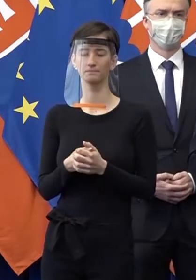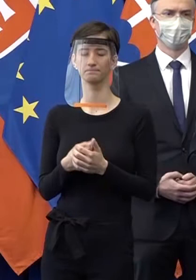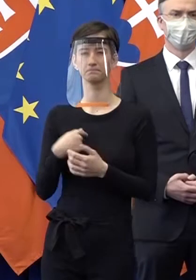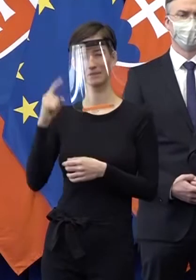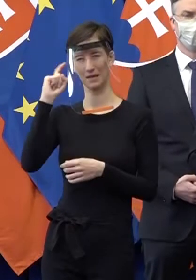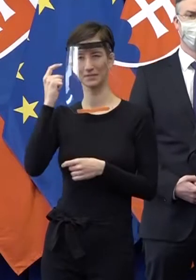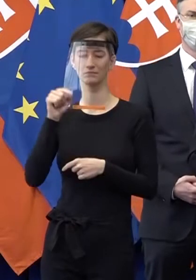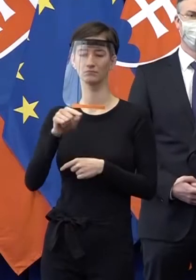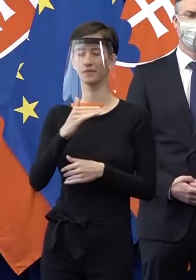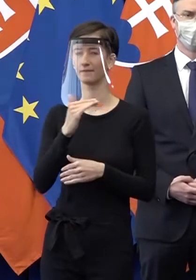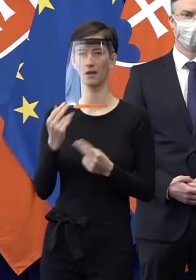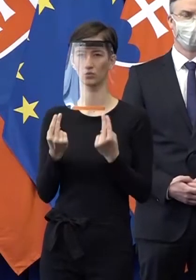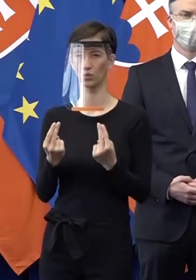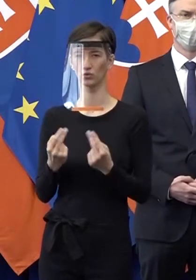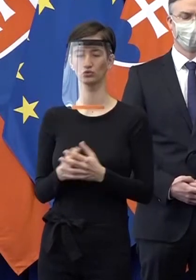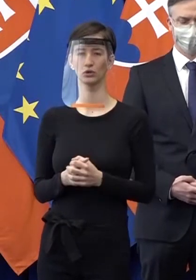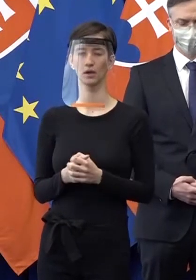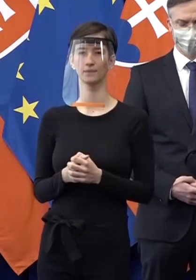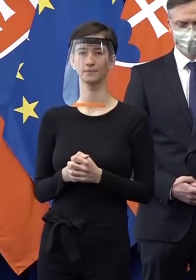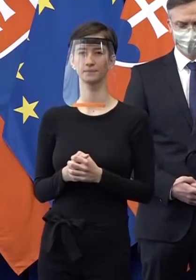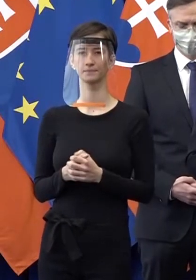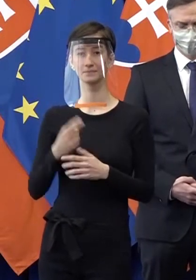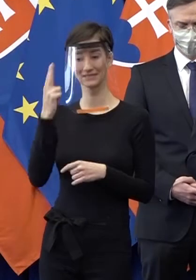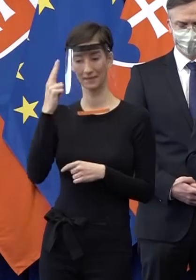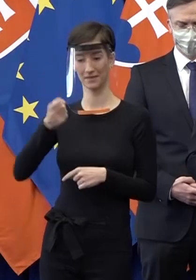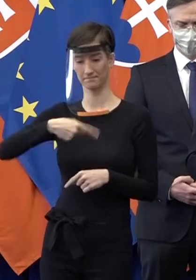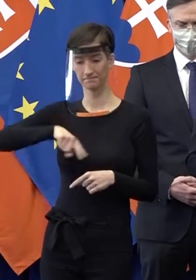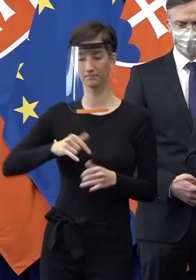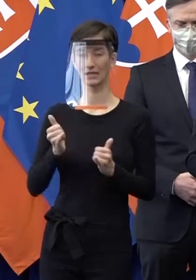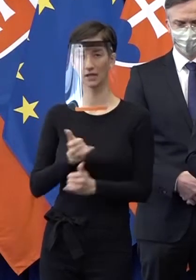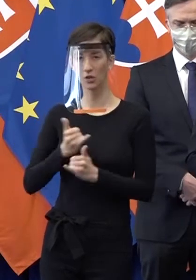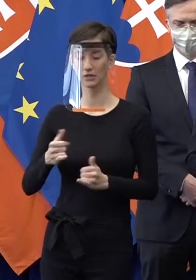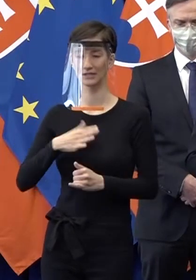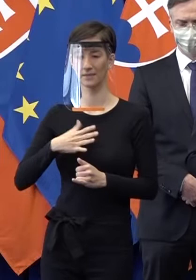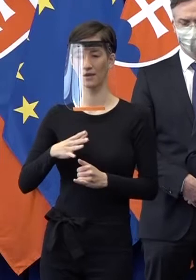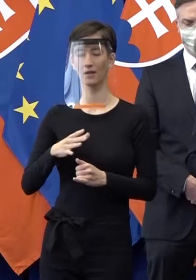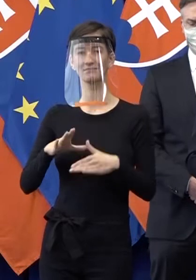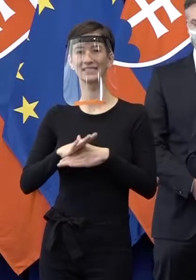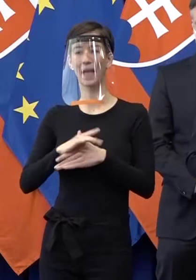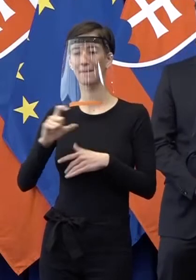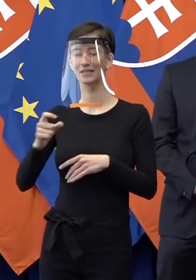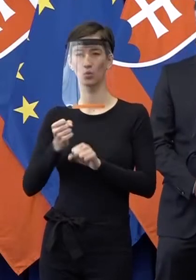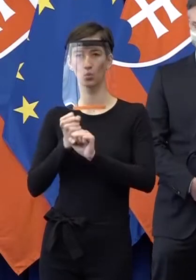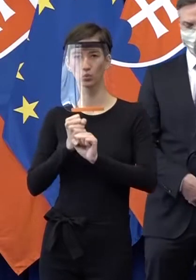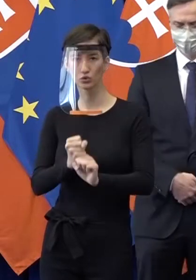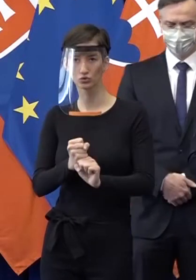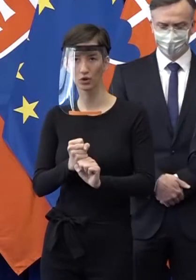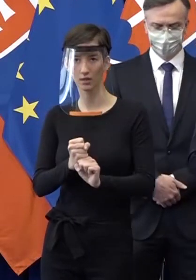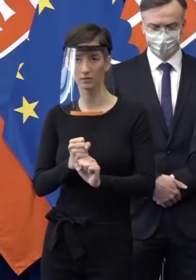čo nás môže pohnúť dopredu. Ide nám o udržanie našich zamestnancov, ide nám o udržanie